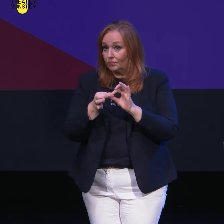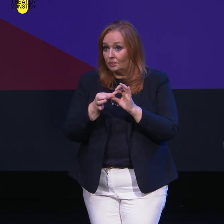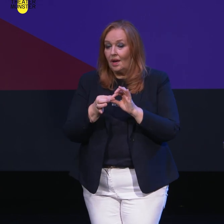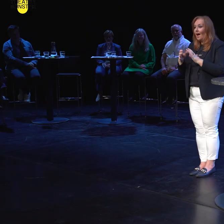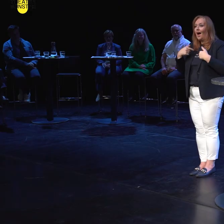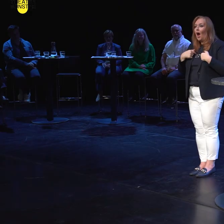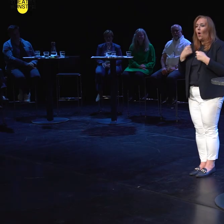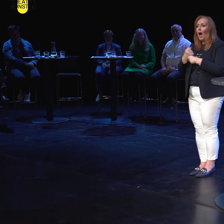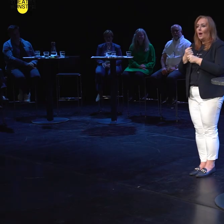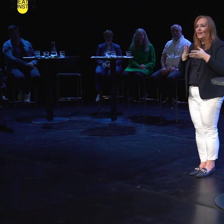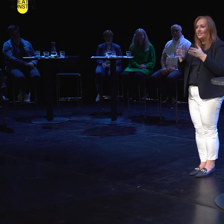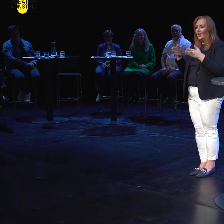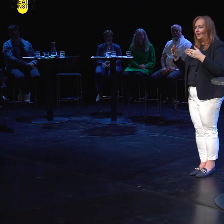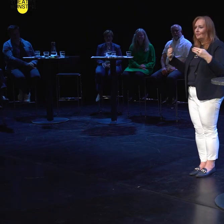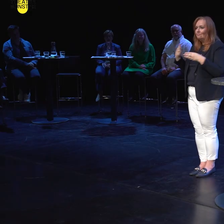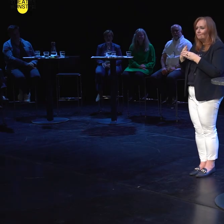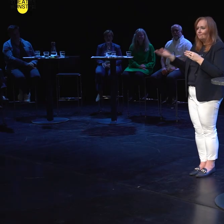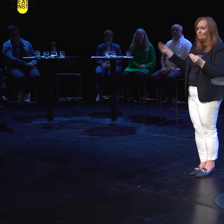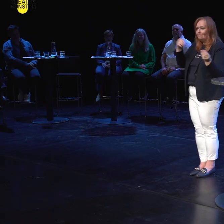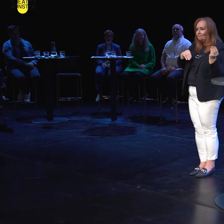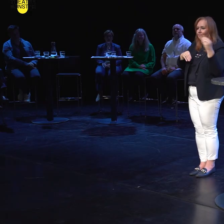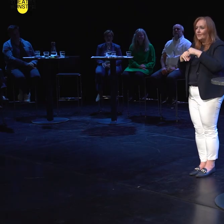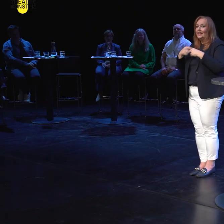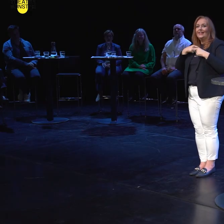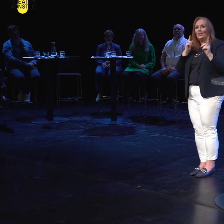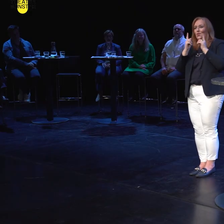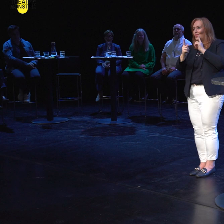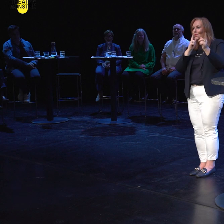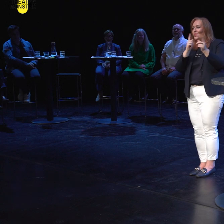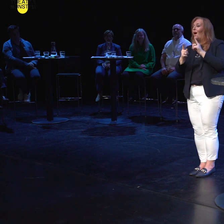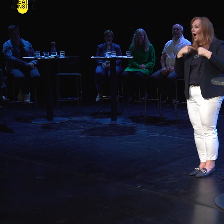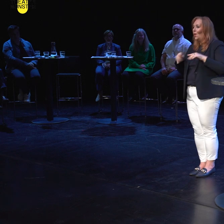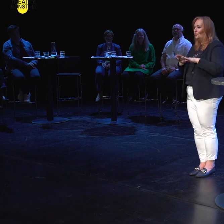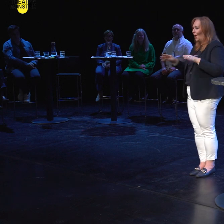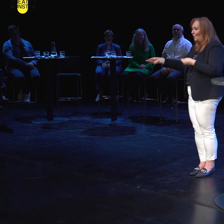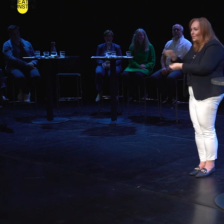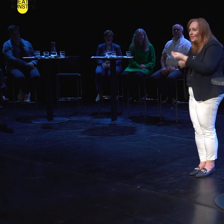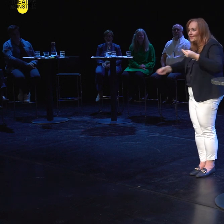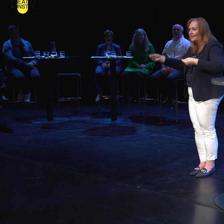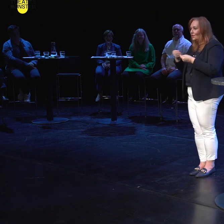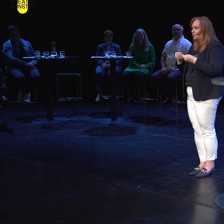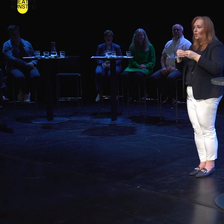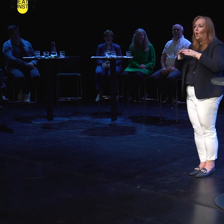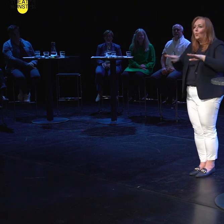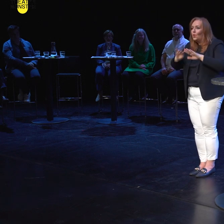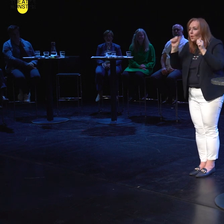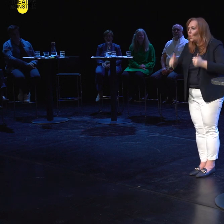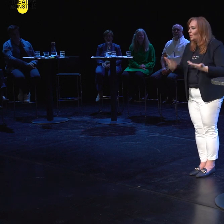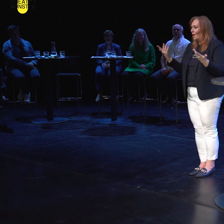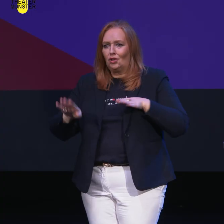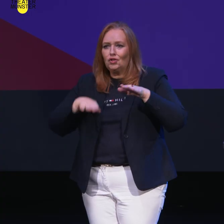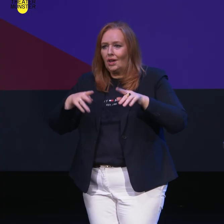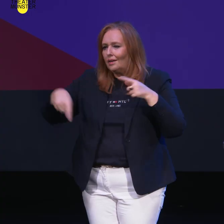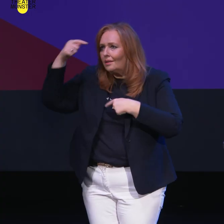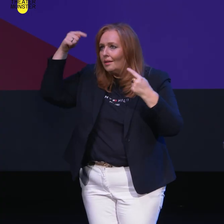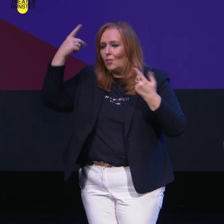in unseren Arbeitswegen. Wir kreuzen uns die Wegen, nicht nur im Flur, sondern auch auf den Schreibtischen, wo wir Bühnenmodelle machen und Schritte entwickeln.